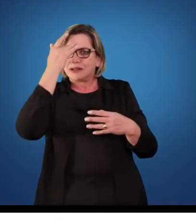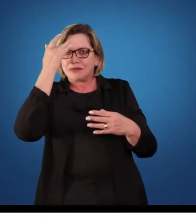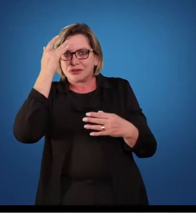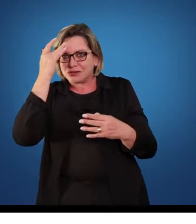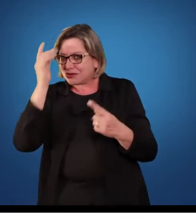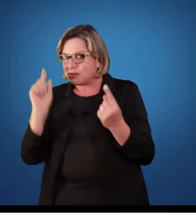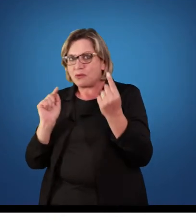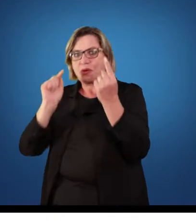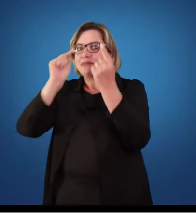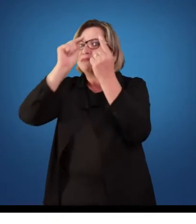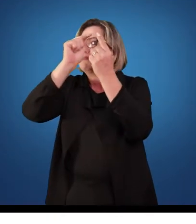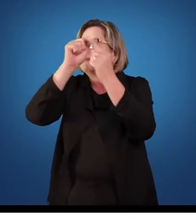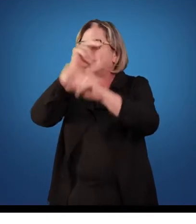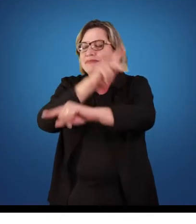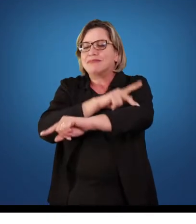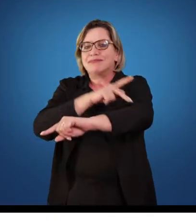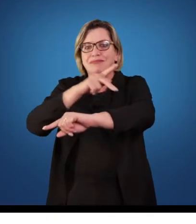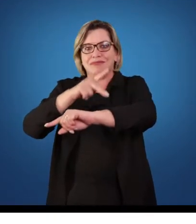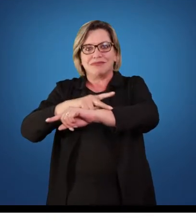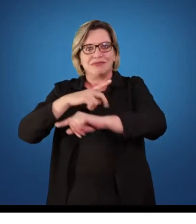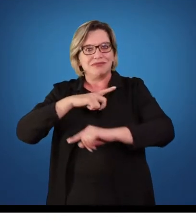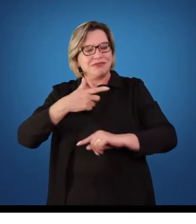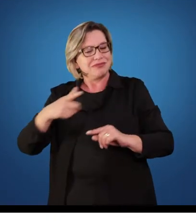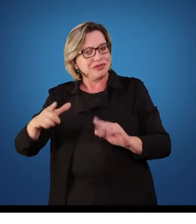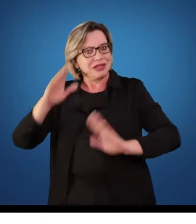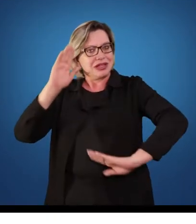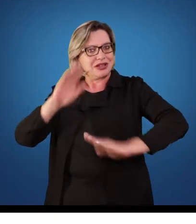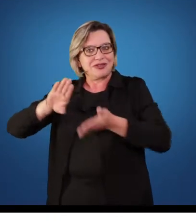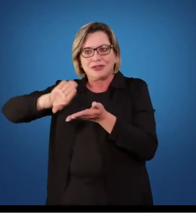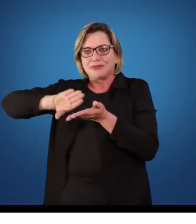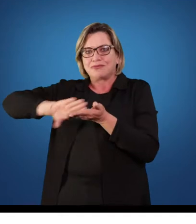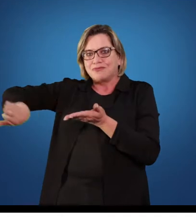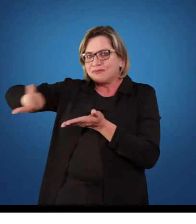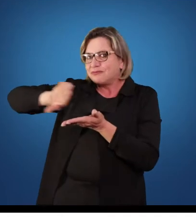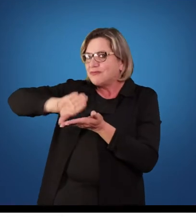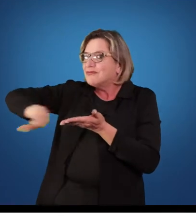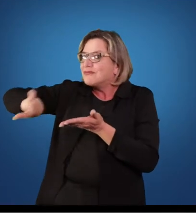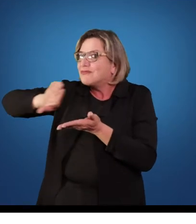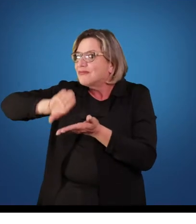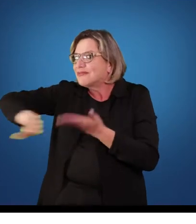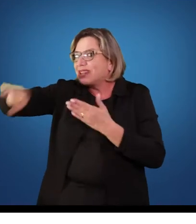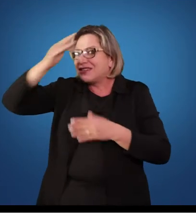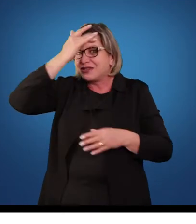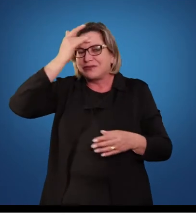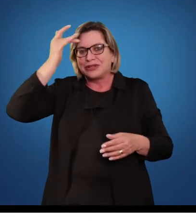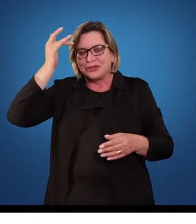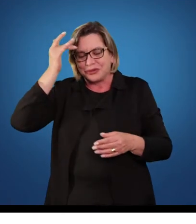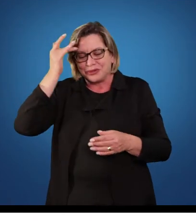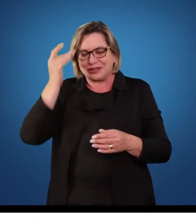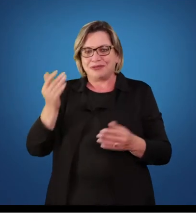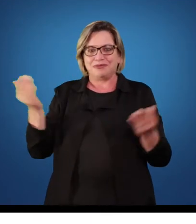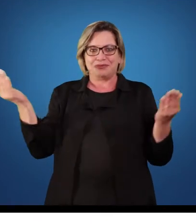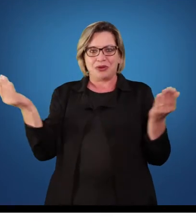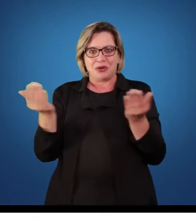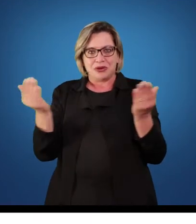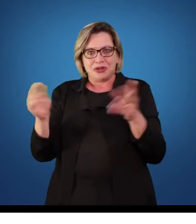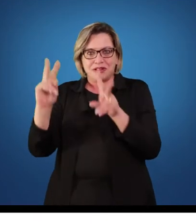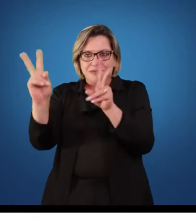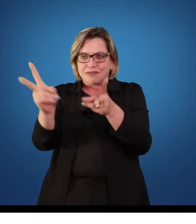pedagógicos e muitas vezes de forma excludente. Atualmente, nós concebemos a educação física